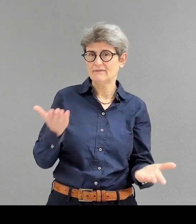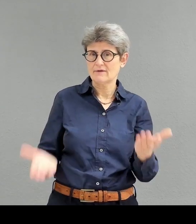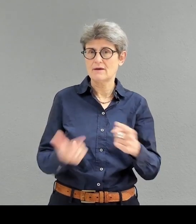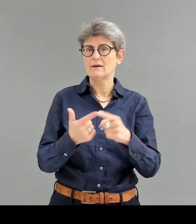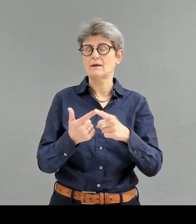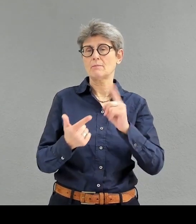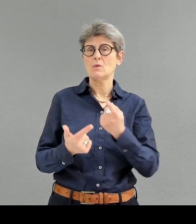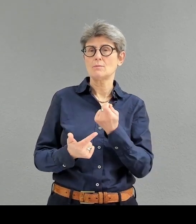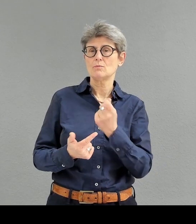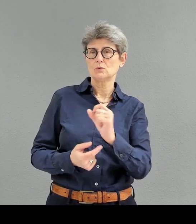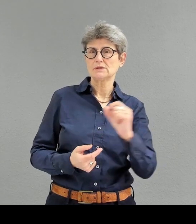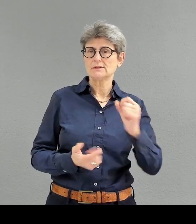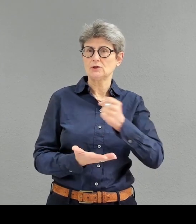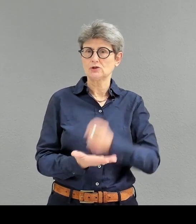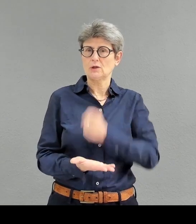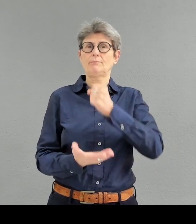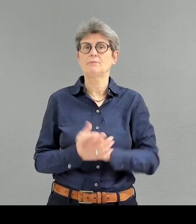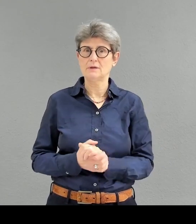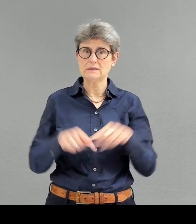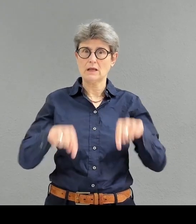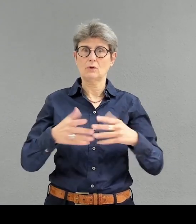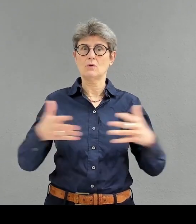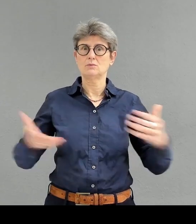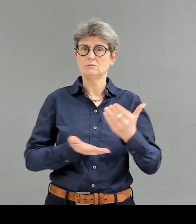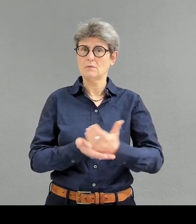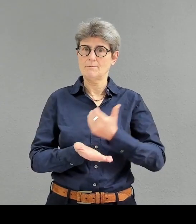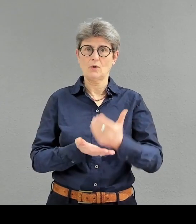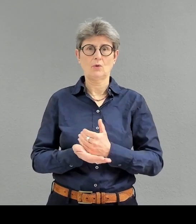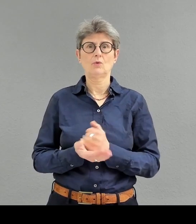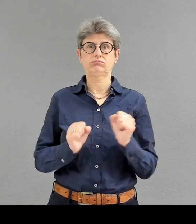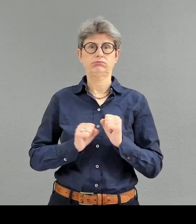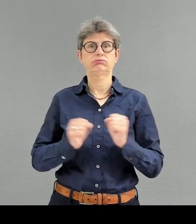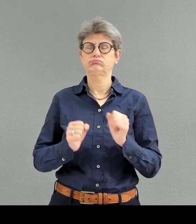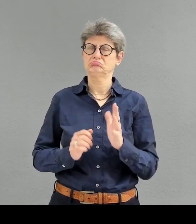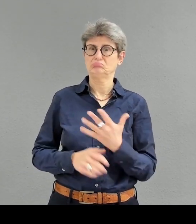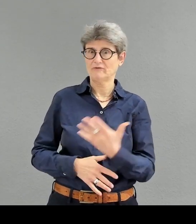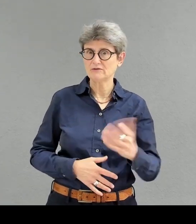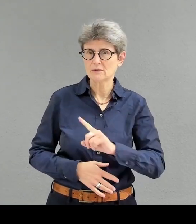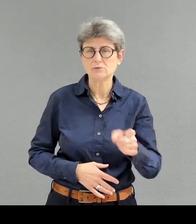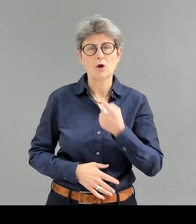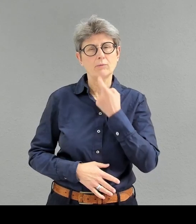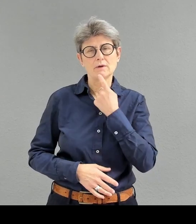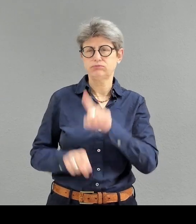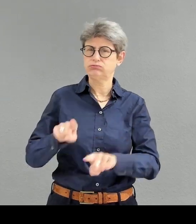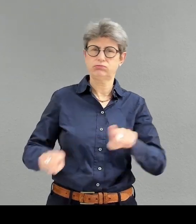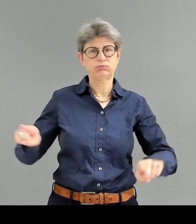Münzstempel. Wir haben eine große Sammlung, die ungefähr 55.000 Objekte umfasst. Der